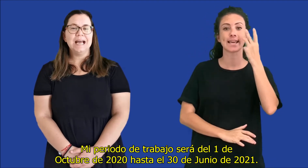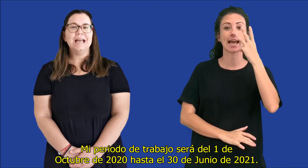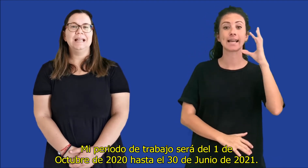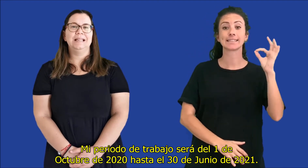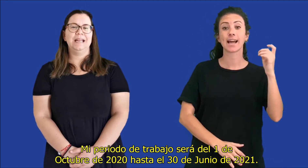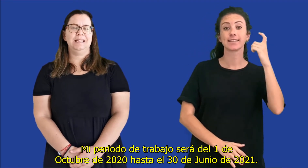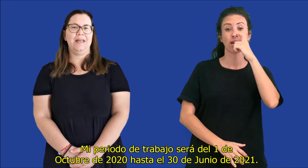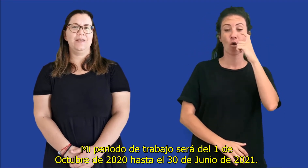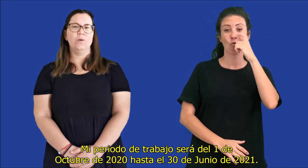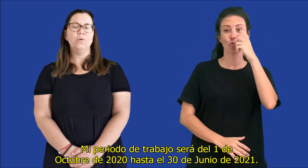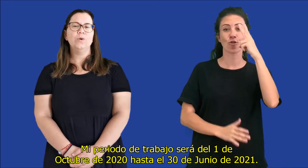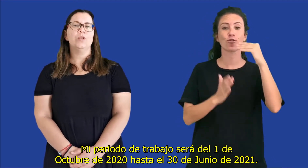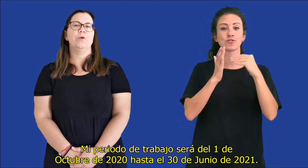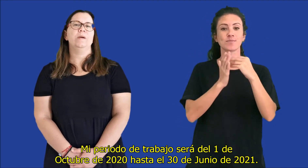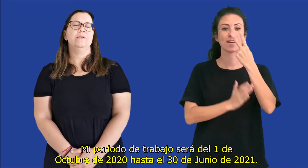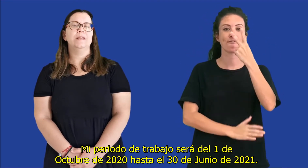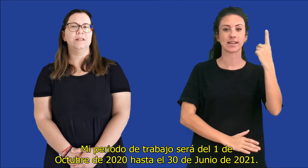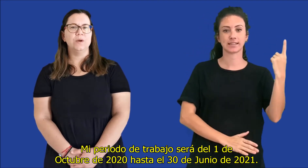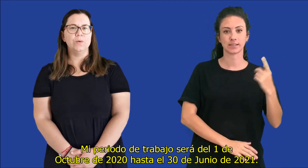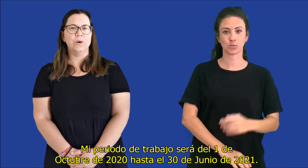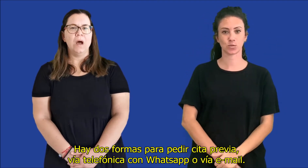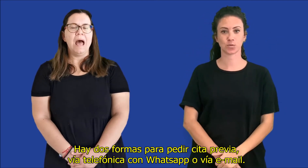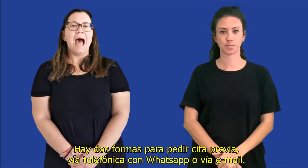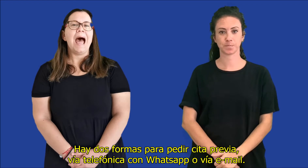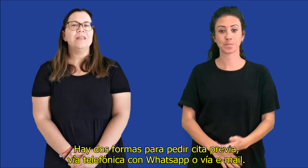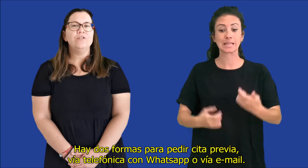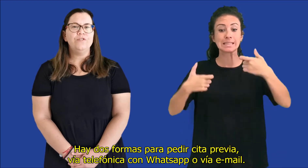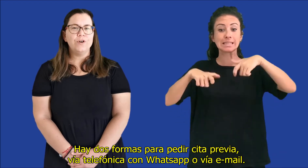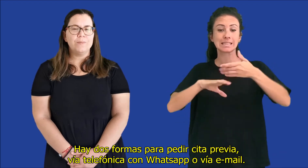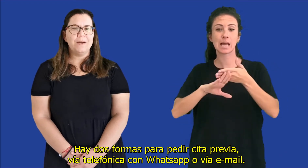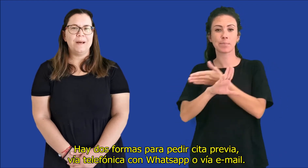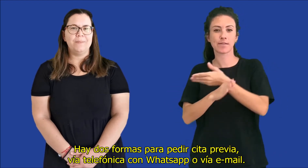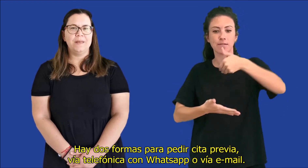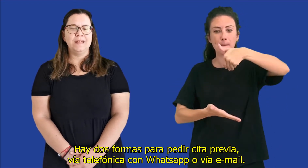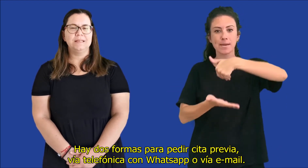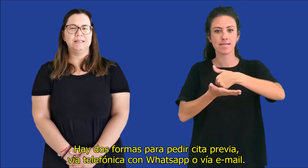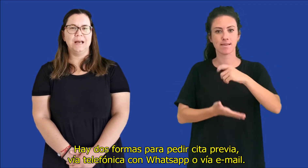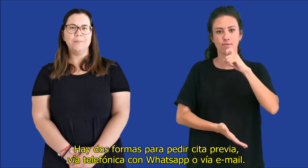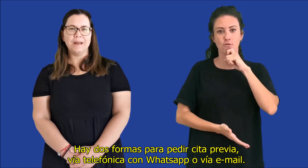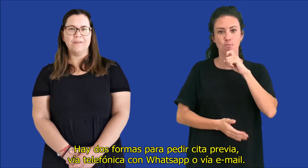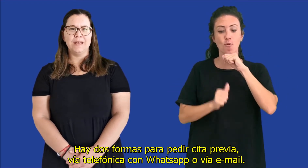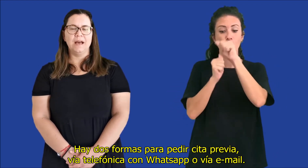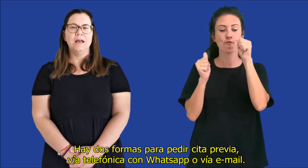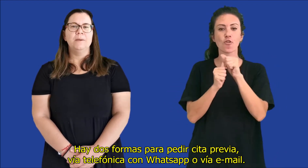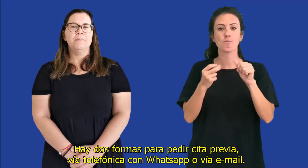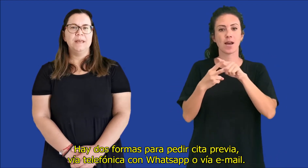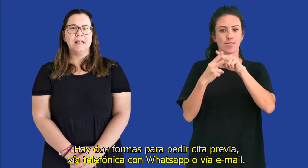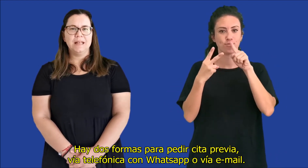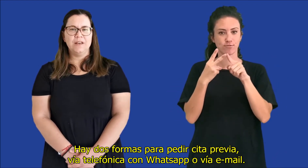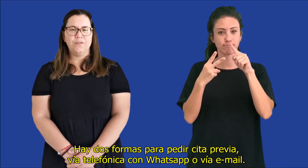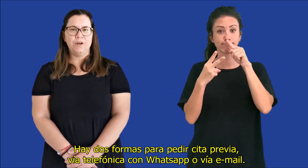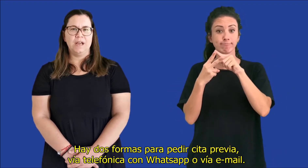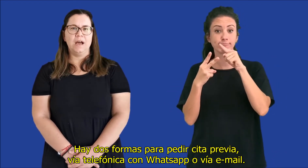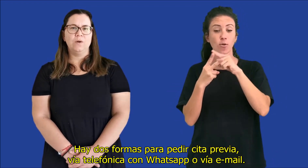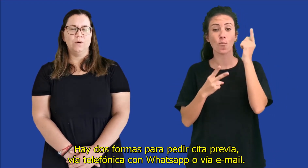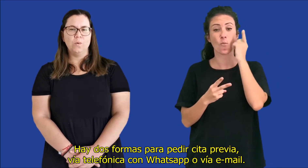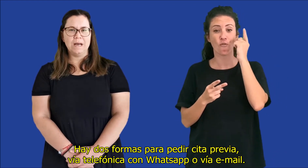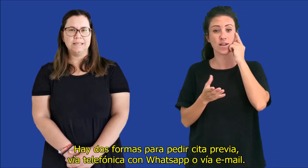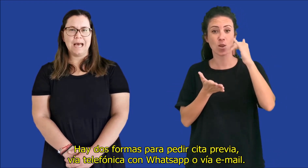el 30 de junio de 2021. Hay dos formas para pedir cita previa, vía telefónica con WhatsApp